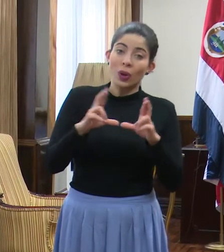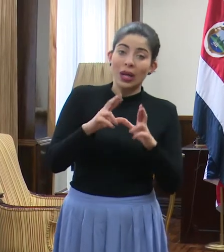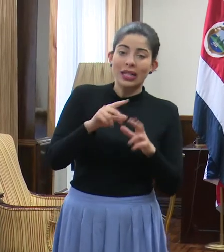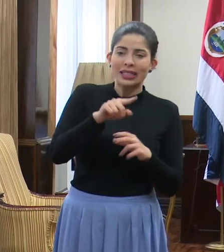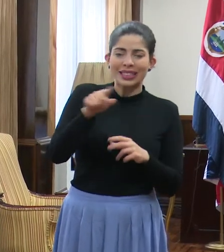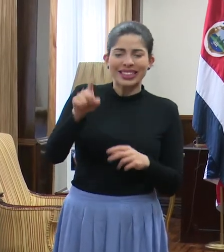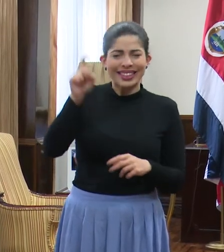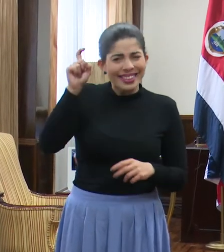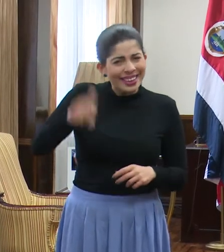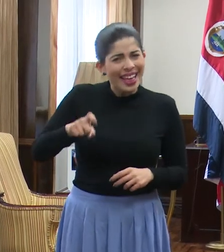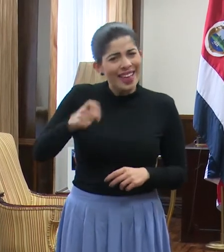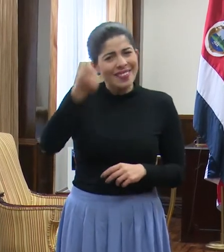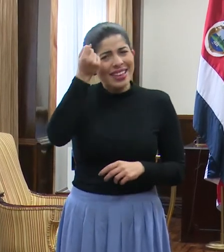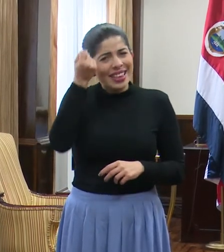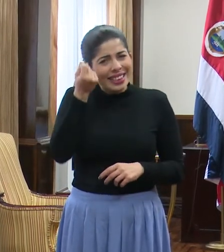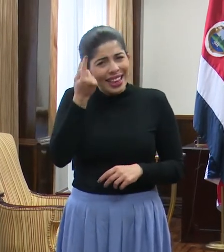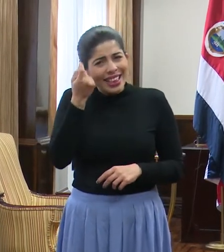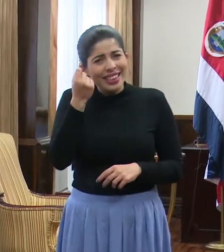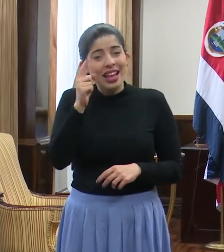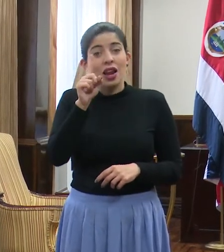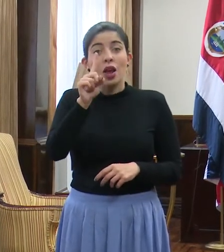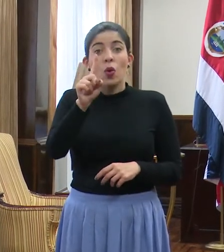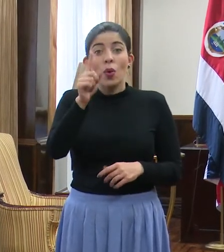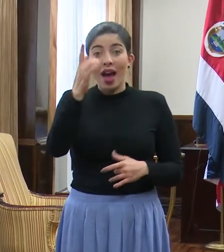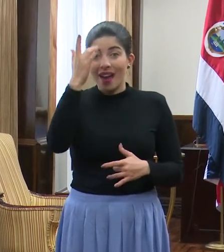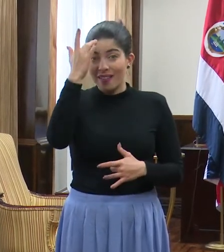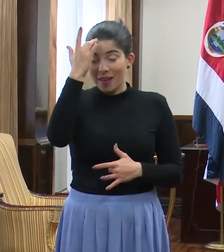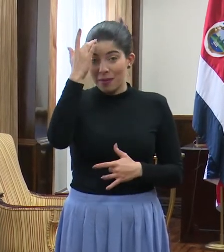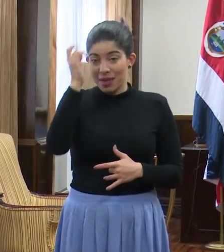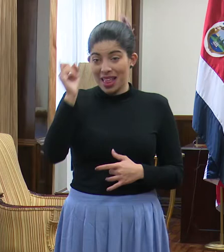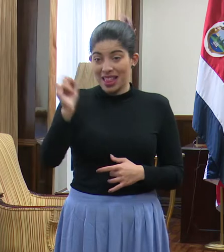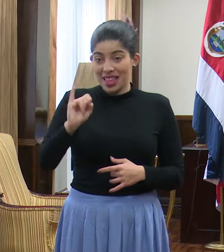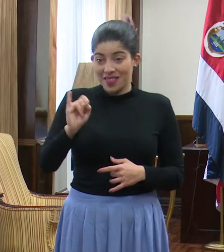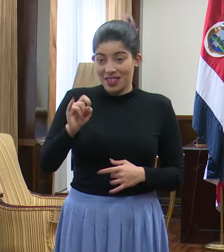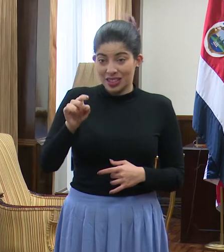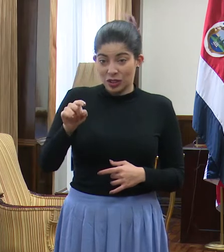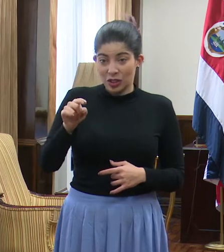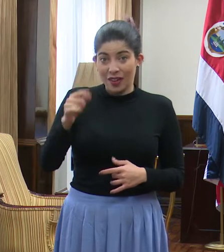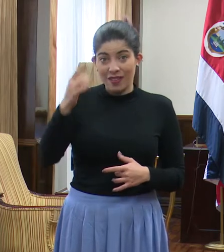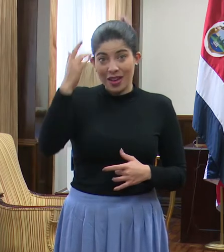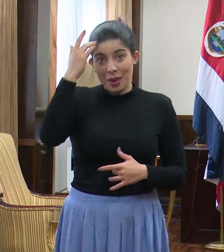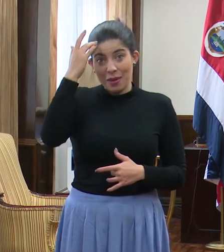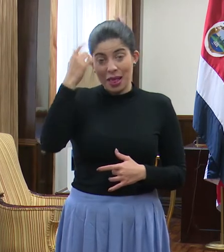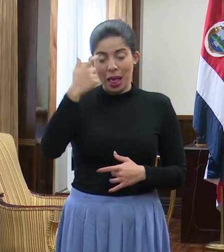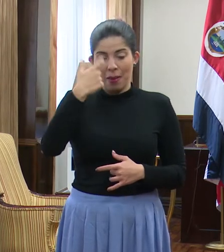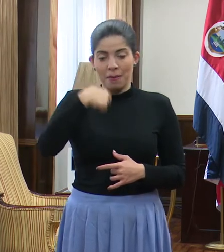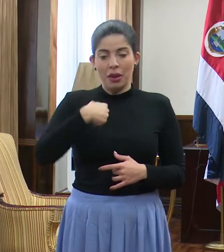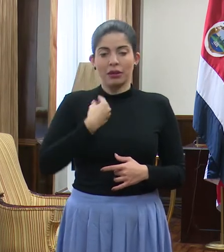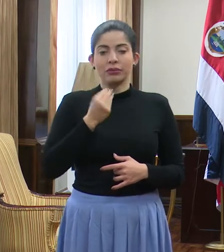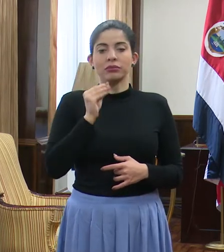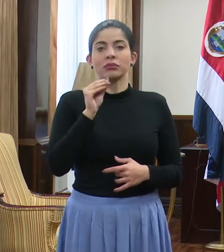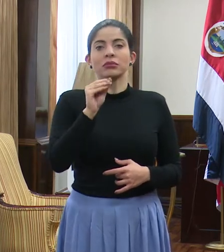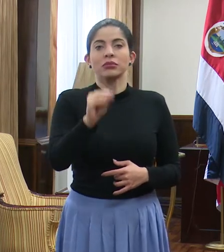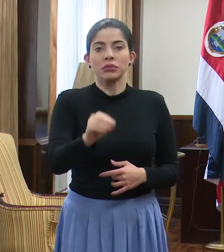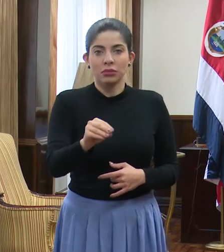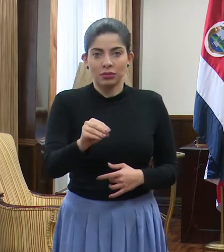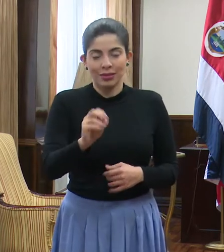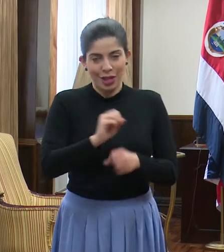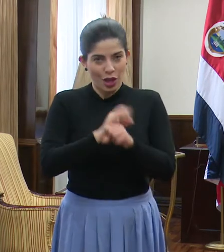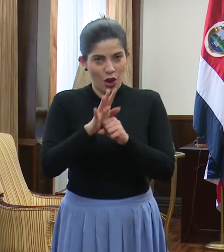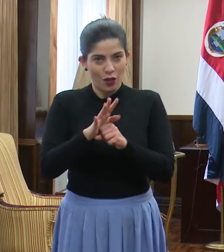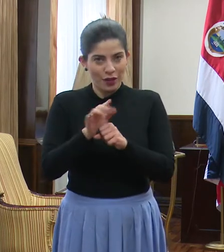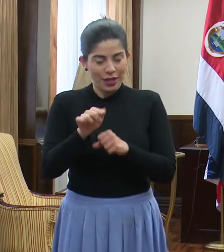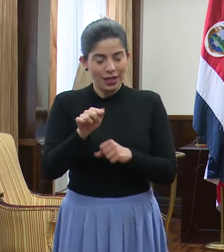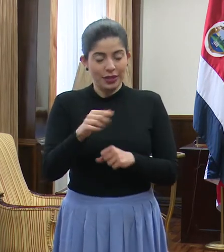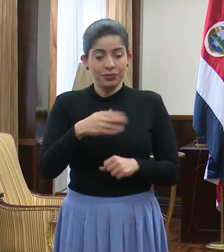que entender que una enfermedad infecciosa contagia de persona a persona en el caso de COVID